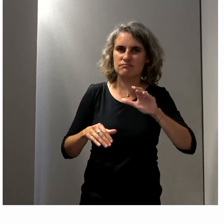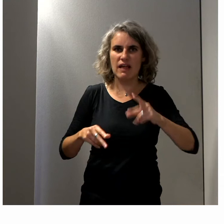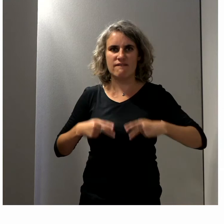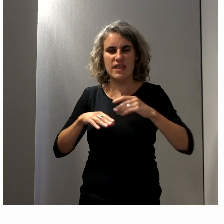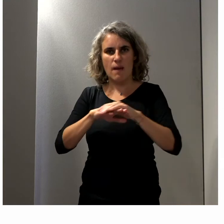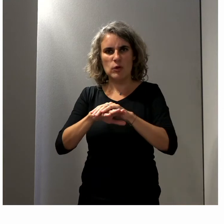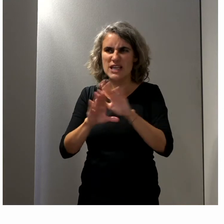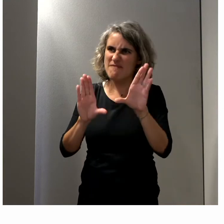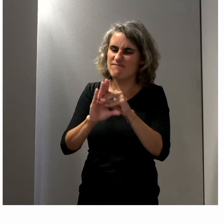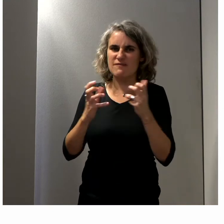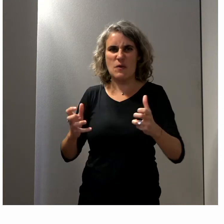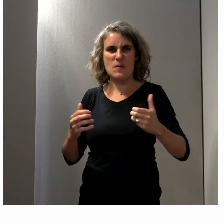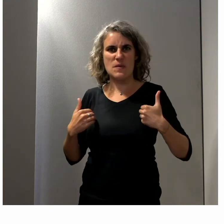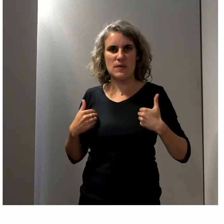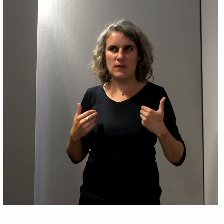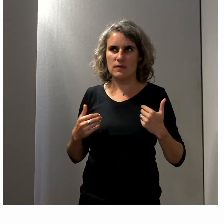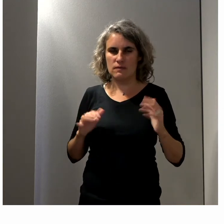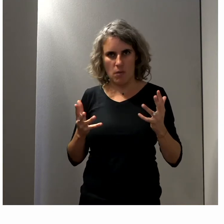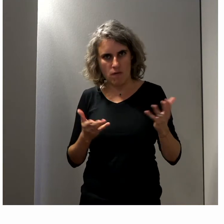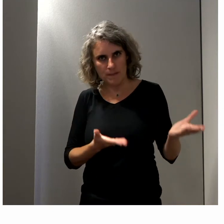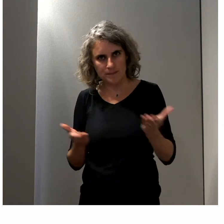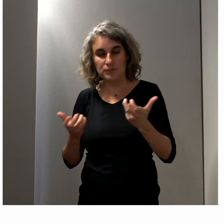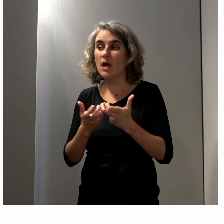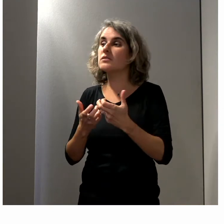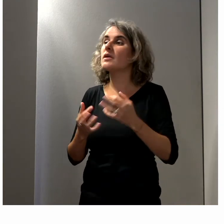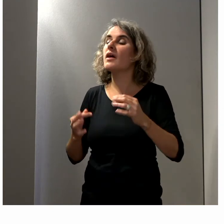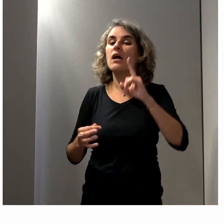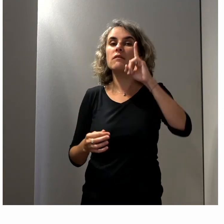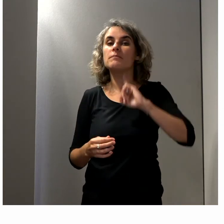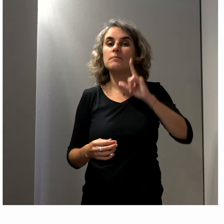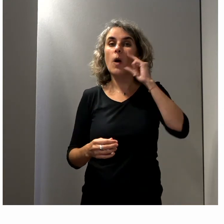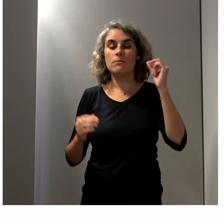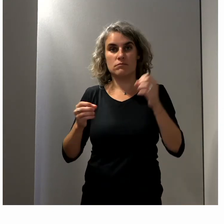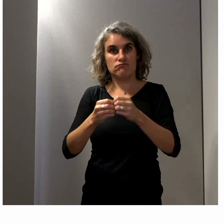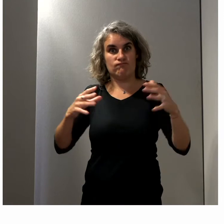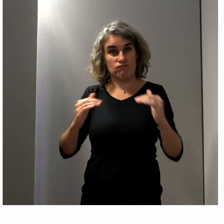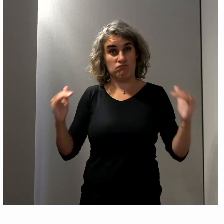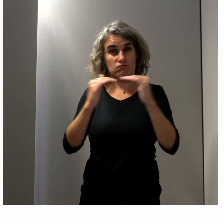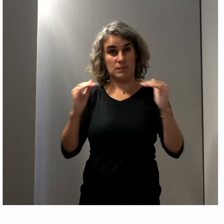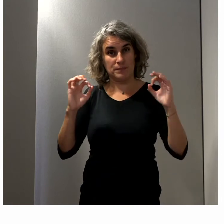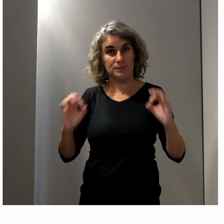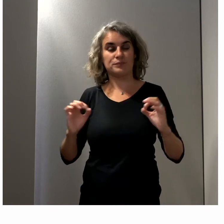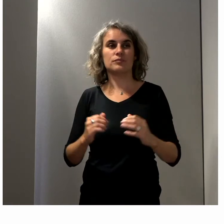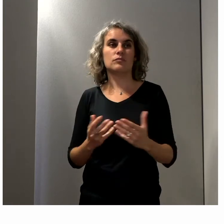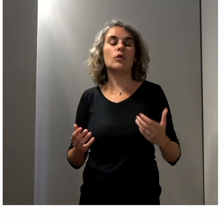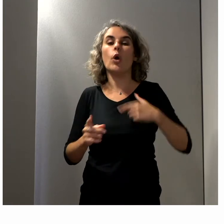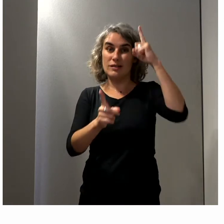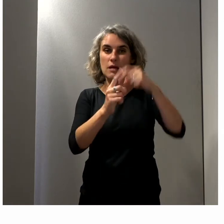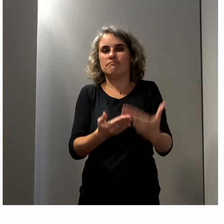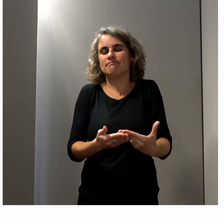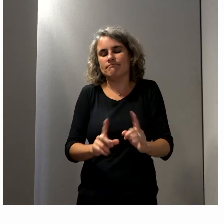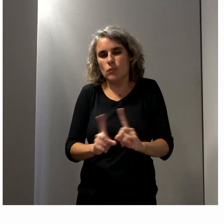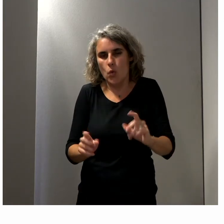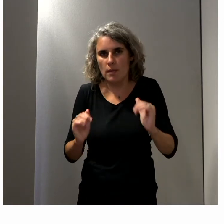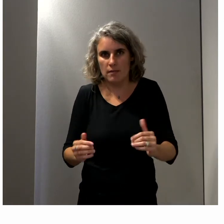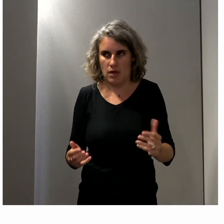puisse le faire. Vous citiez l'exemple de la parité. Alors, c'est vrai, moi, ce pas le sujet du jour, mais